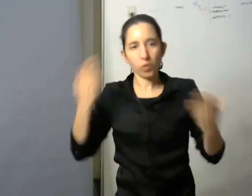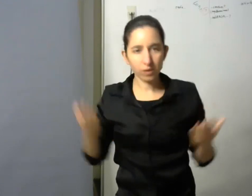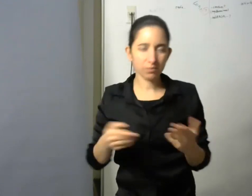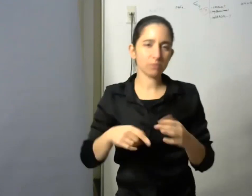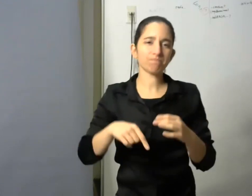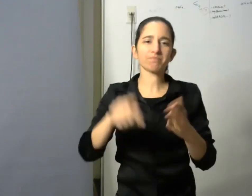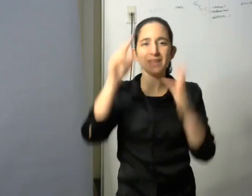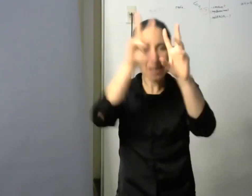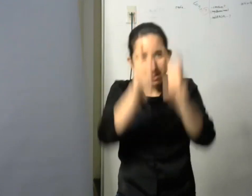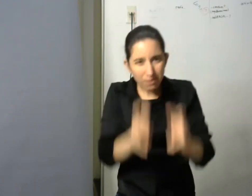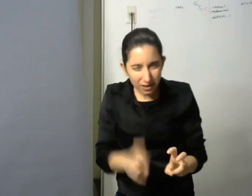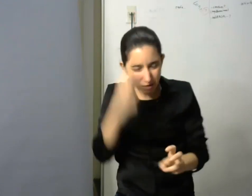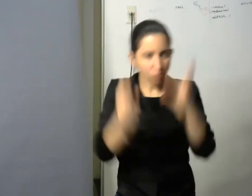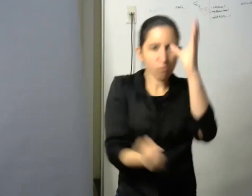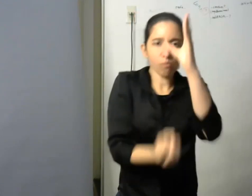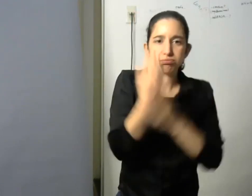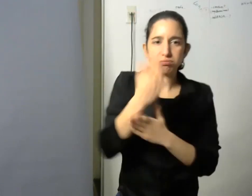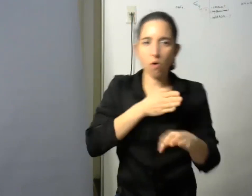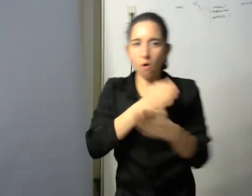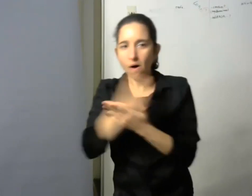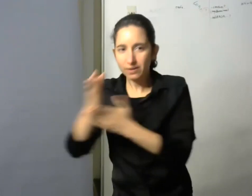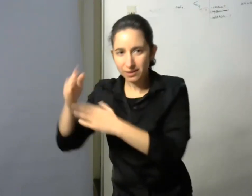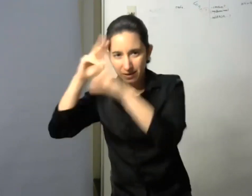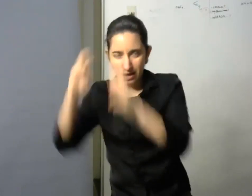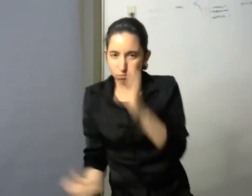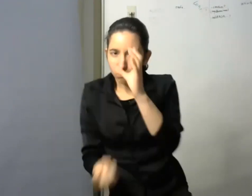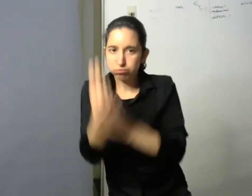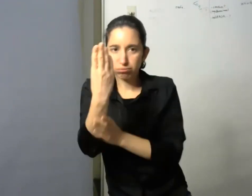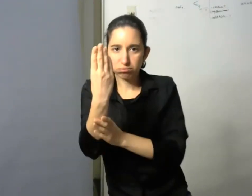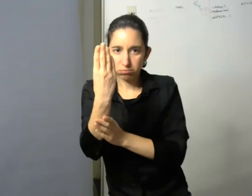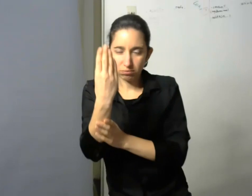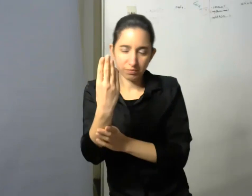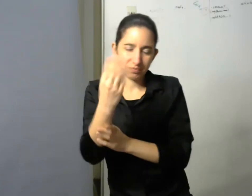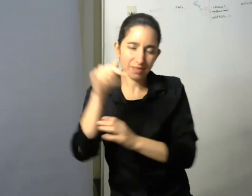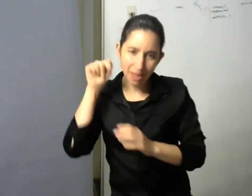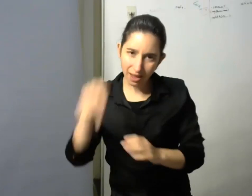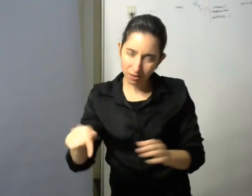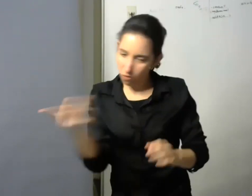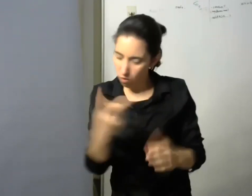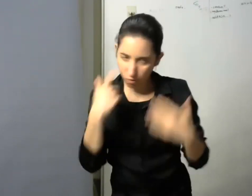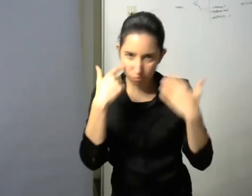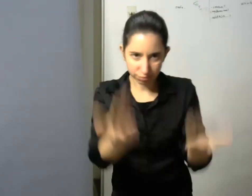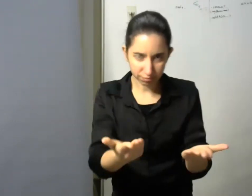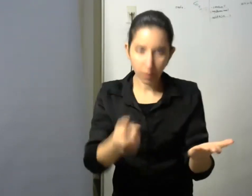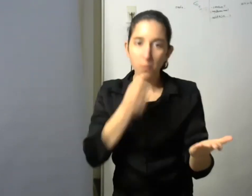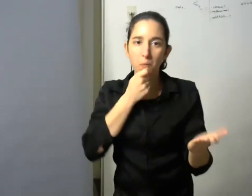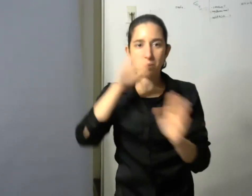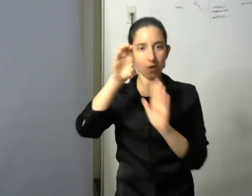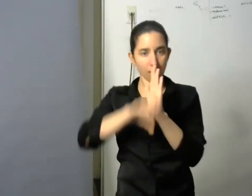producción de accesibilidad en este caso el capítulo se refiere a la producción de materiales accesibles para personas con discapacidad visual tiene que tener